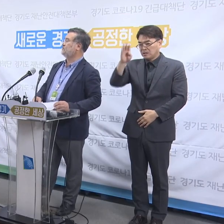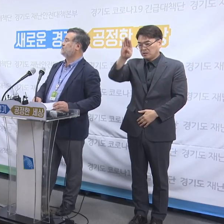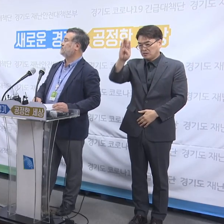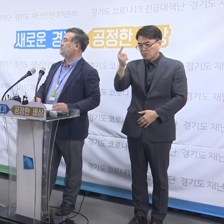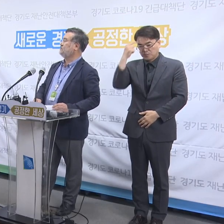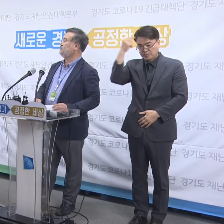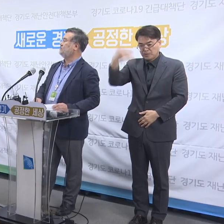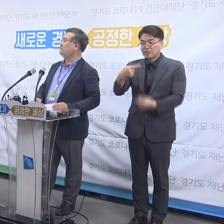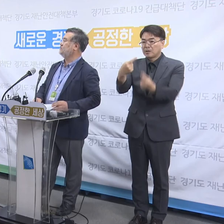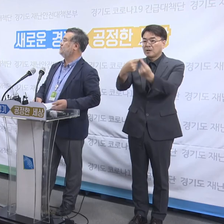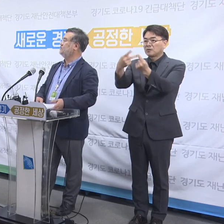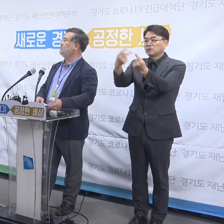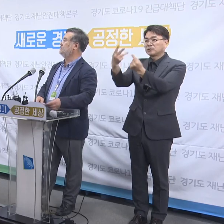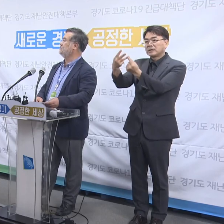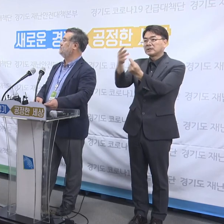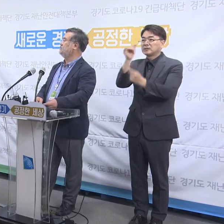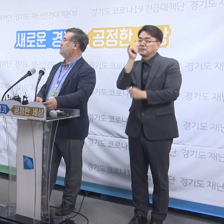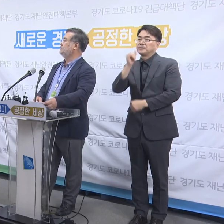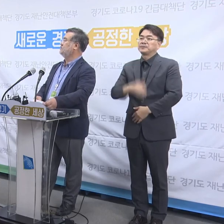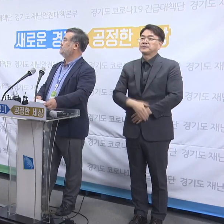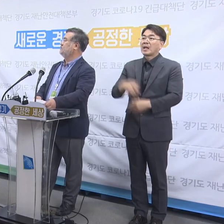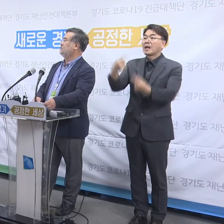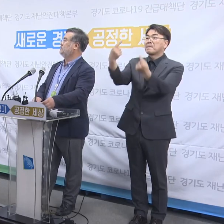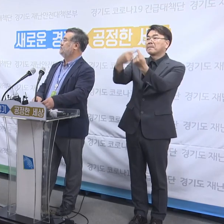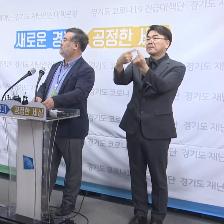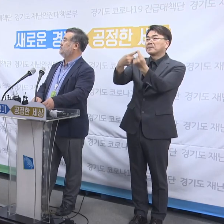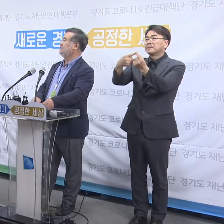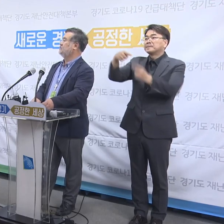세 가지 질을 주셨습니다. 첫 번째 결심에 가지 질으로 schöne 주소 구박 오 오 오 오 오 감사합니다.